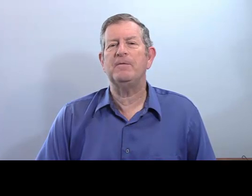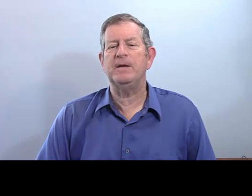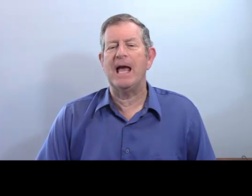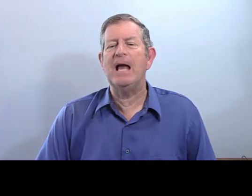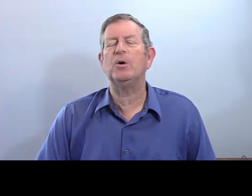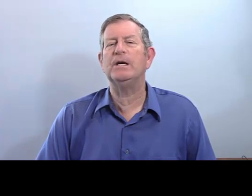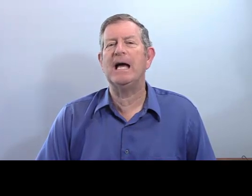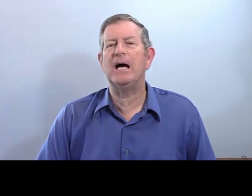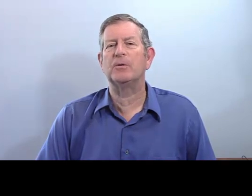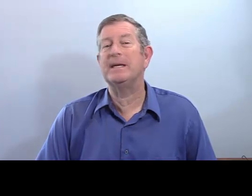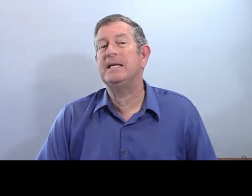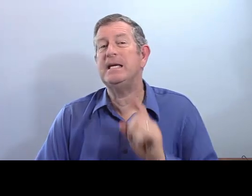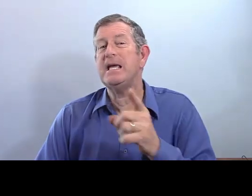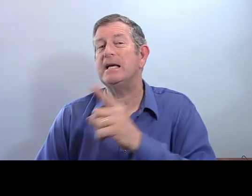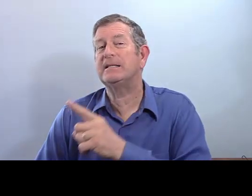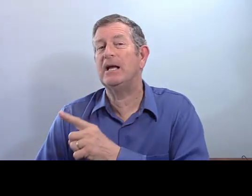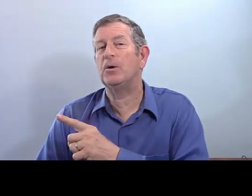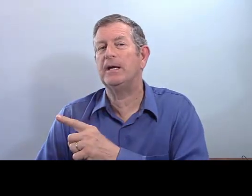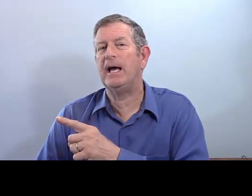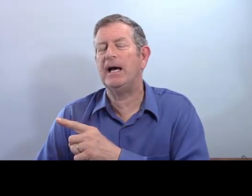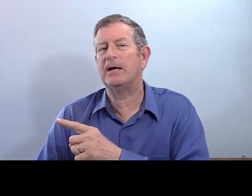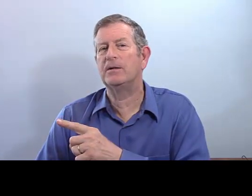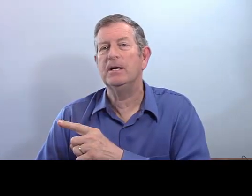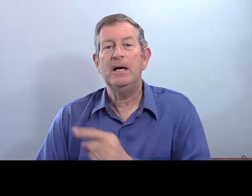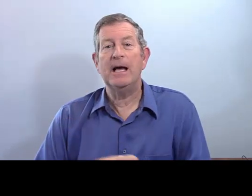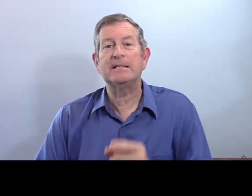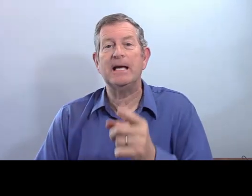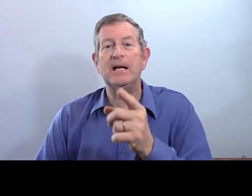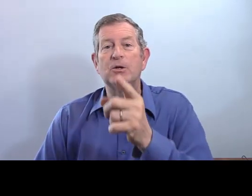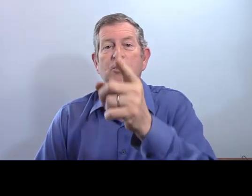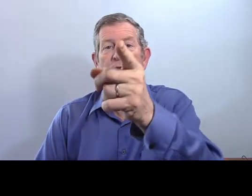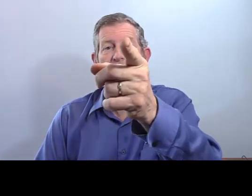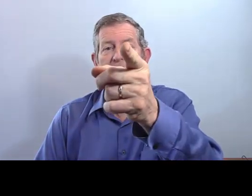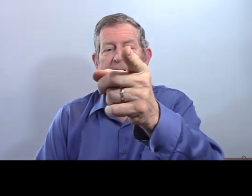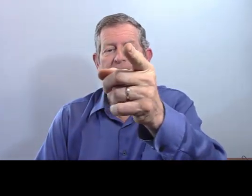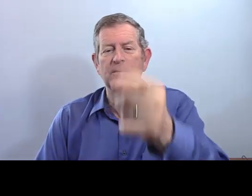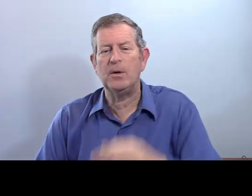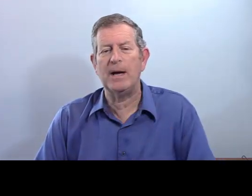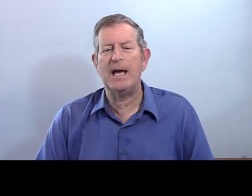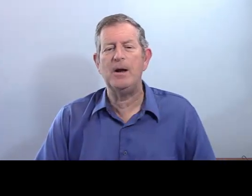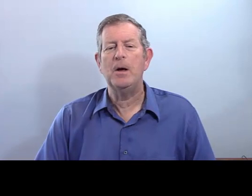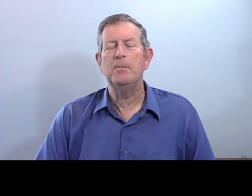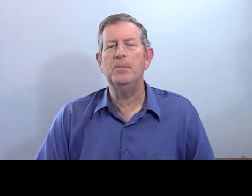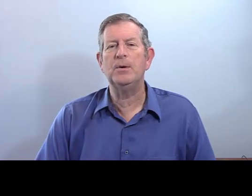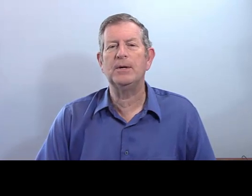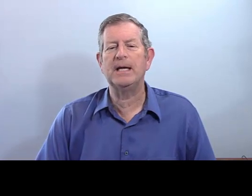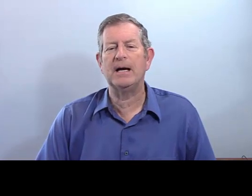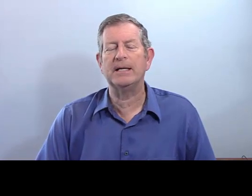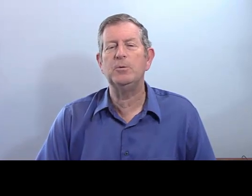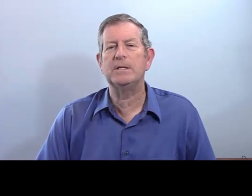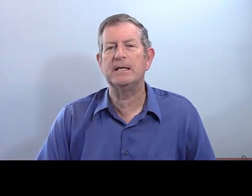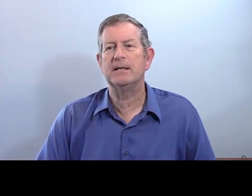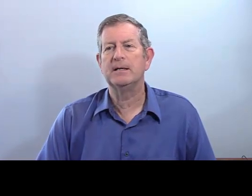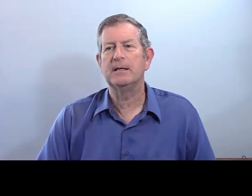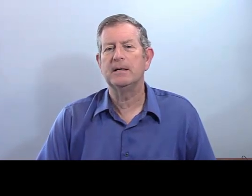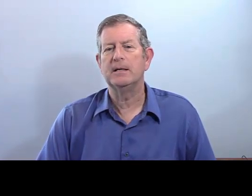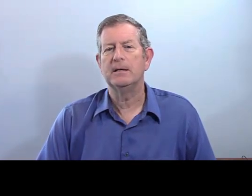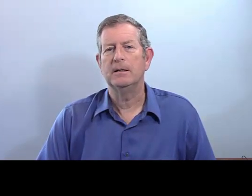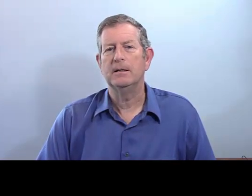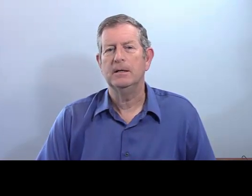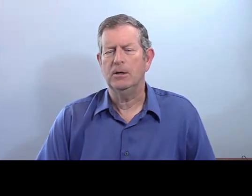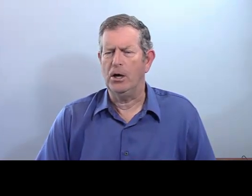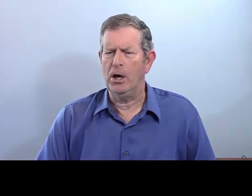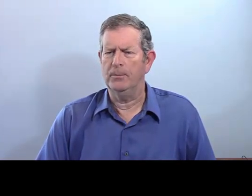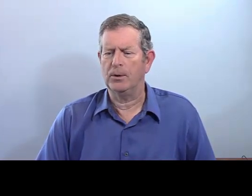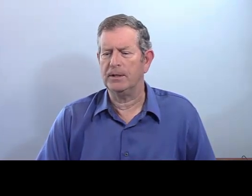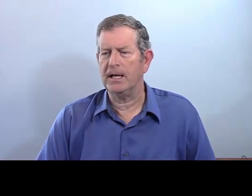qu'elle fait, ma fille ? Elle regarde, mais qui est-ce qu'elle regarde ? Est-ce qu'elle te regarde ? Non, elle me regarde, écoutez. Elle